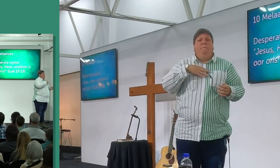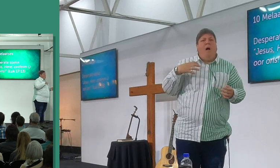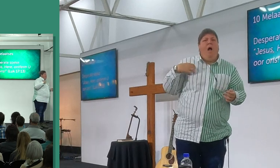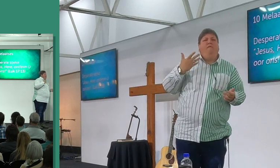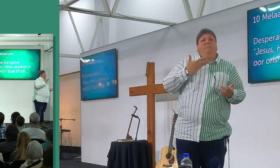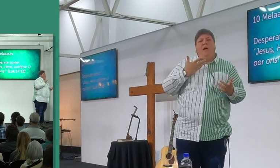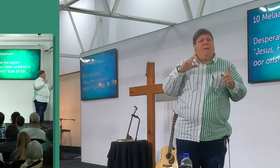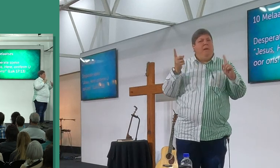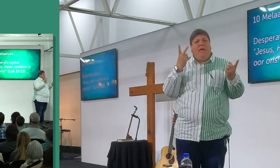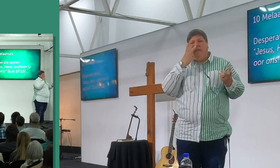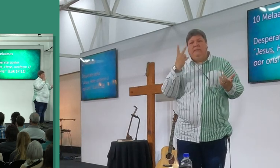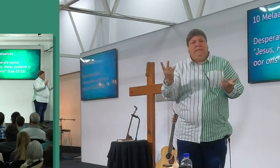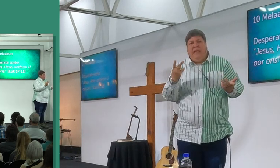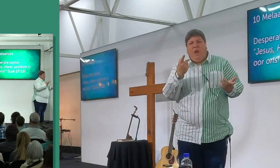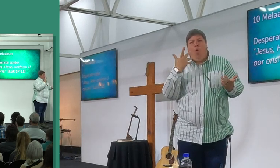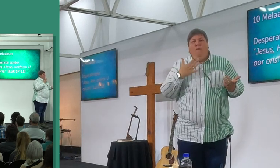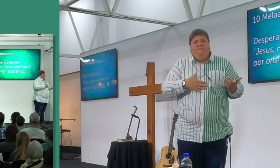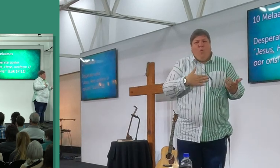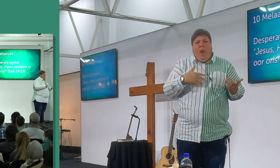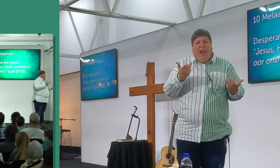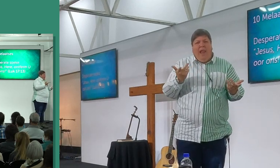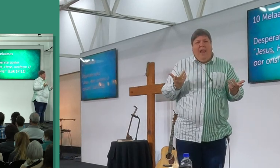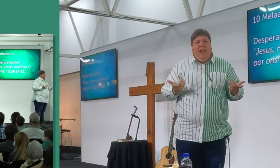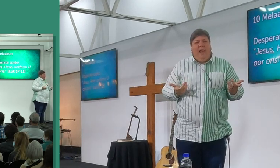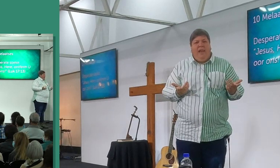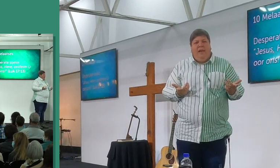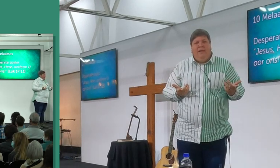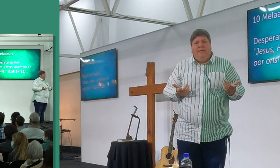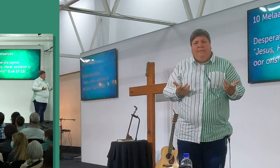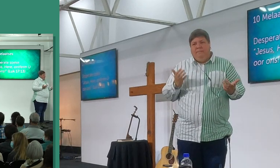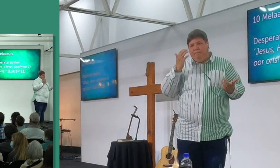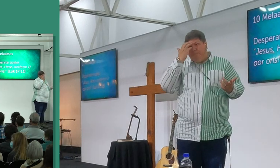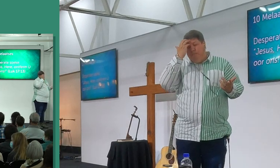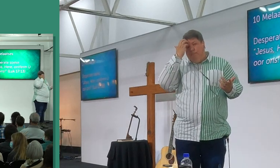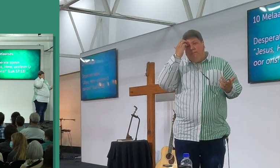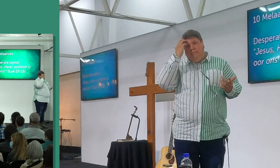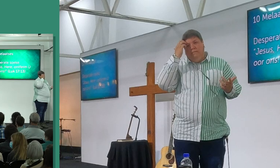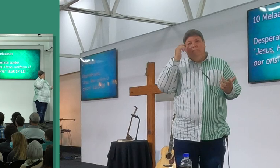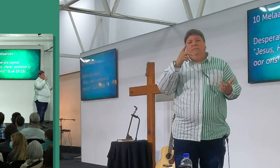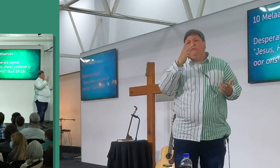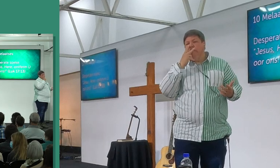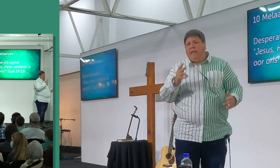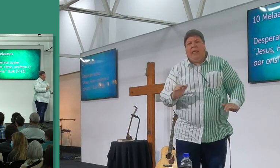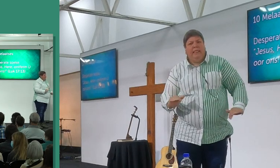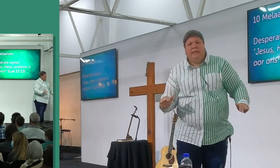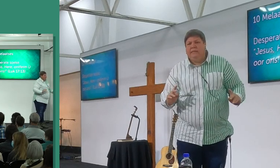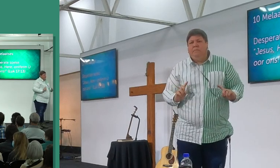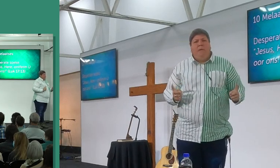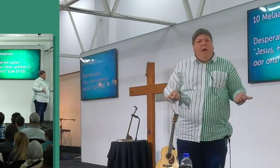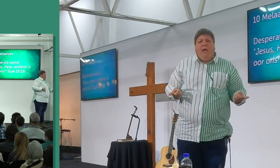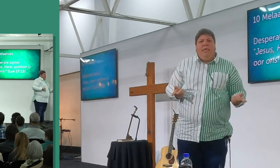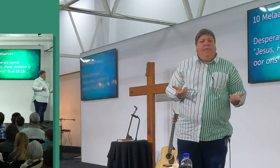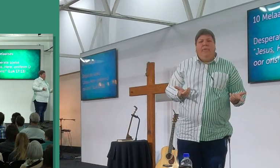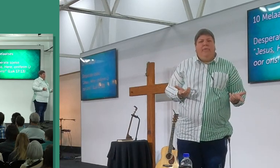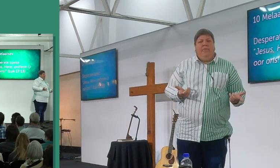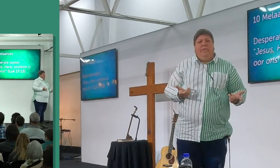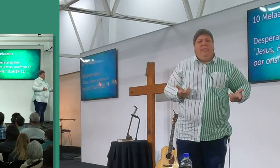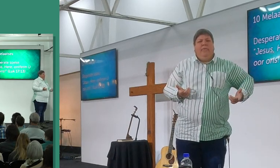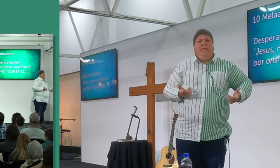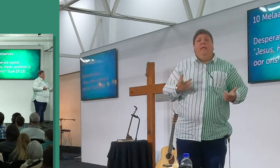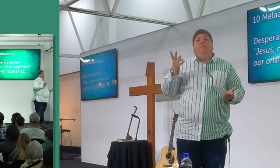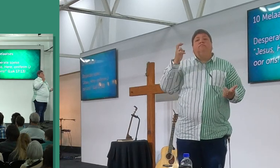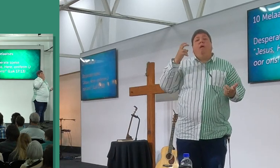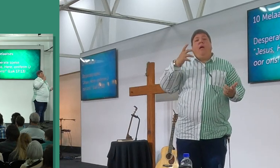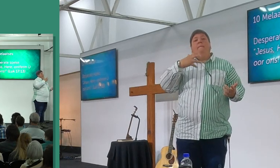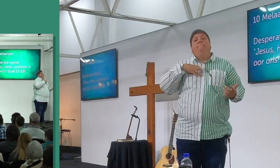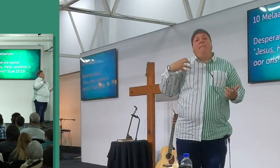is die pa, wie is die pa van, wie is die pa, weet kinders, groot of klein, maak nie saak nie, verbeel jyself, jy mag jou kinders nie sien nie, maas, ons lees die van die vrou sien, maas verbeel